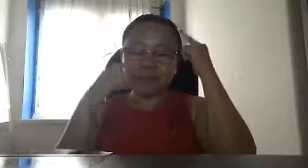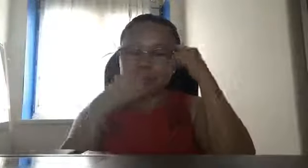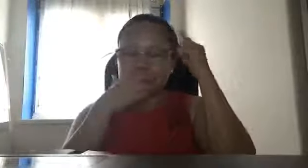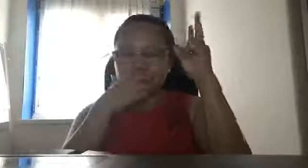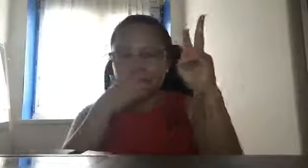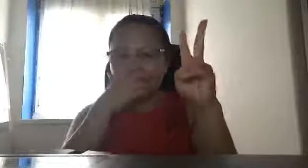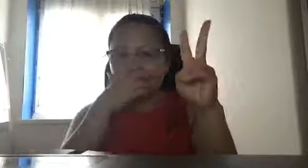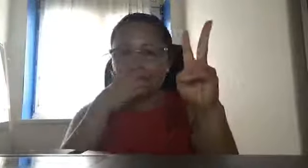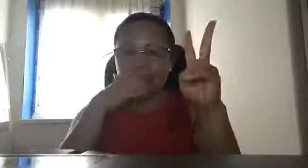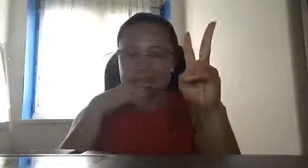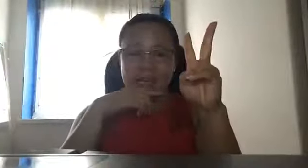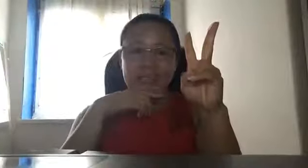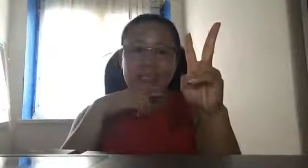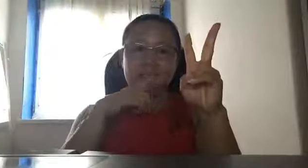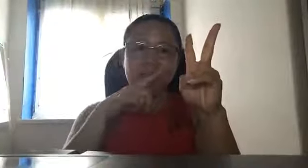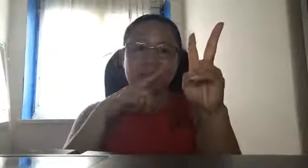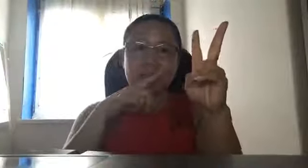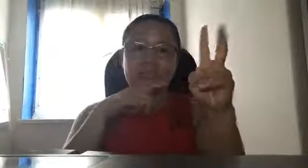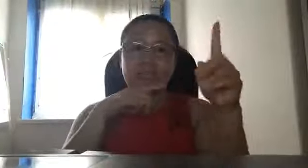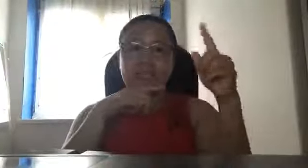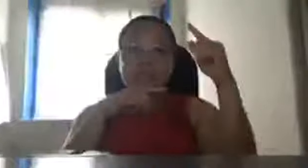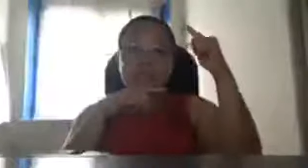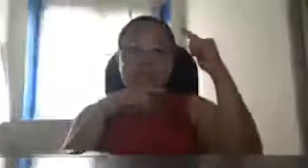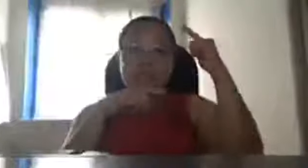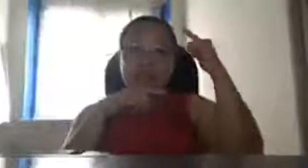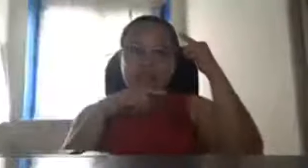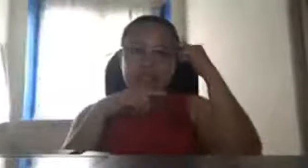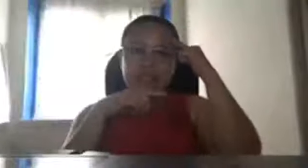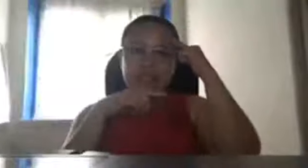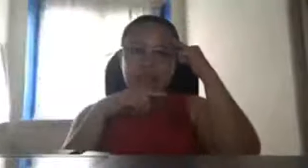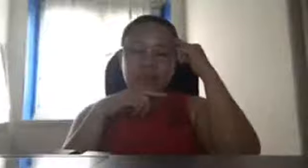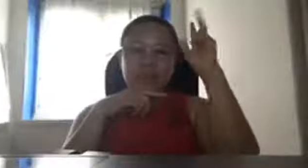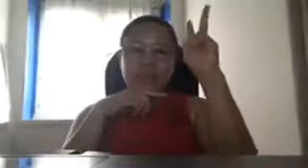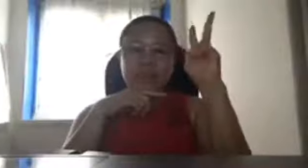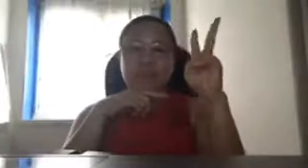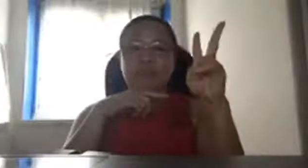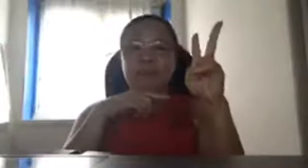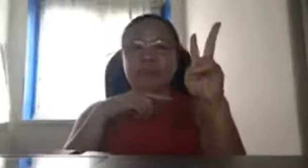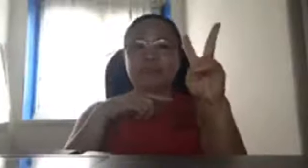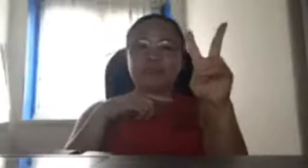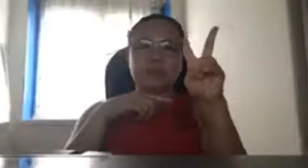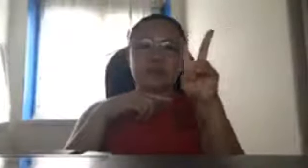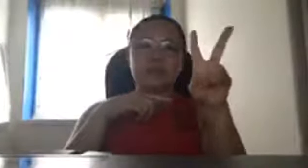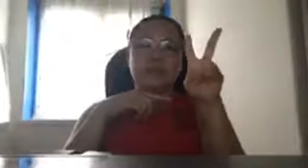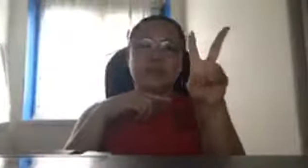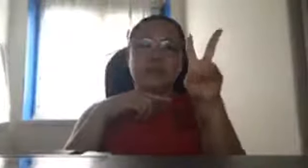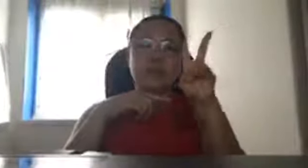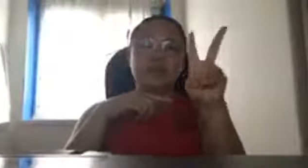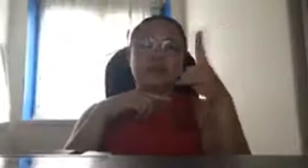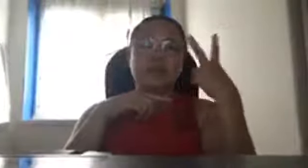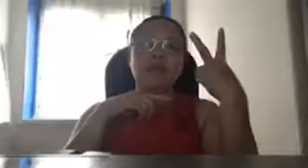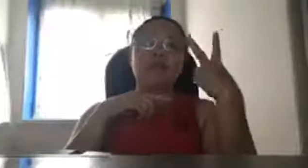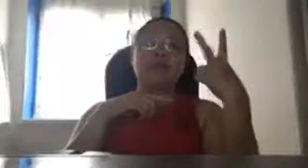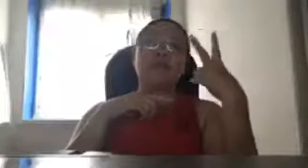dalawa nang kailangan natin gamitin talino at tapang so kailangan yung dalawang yun